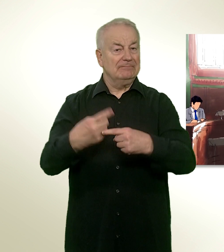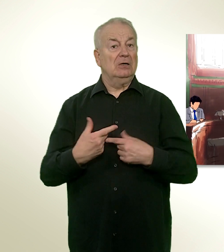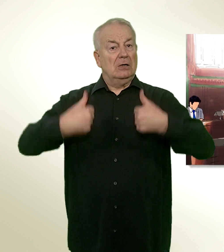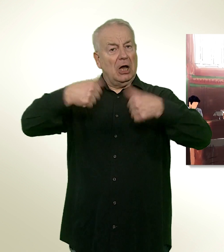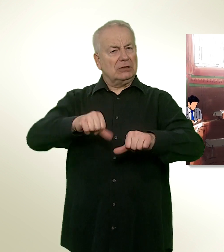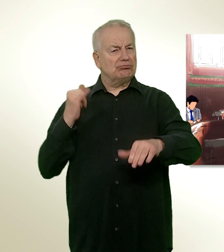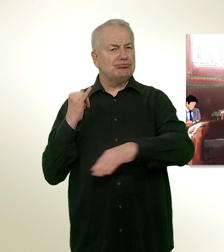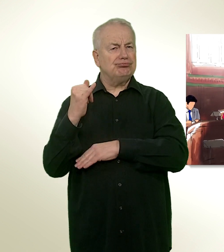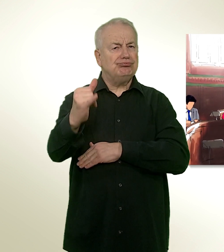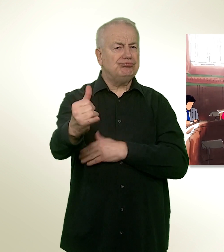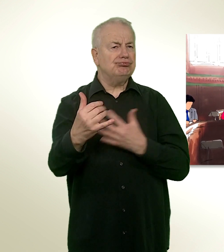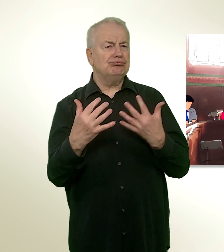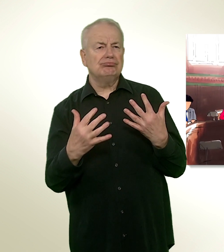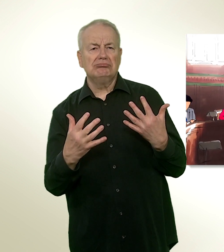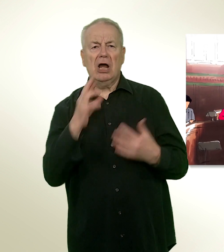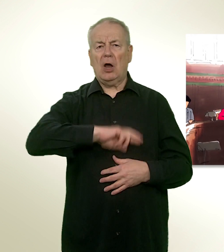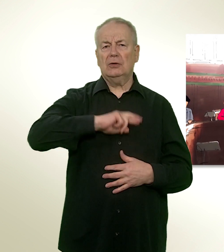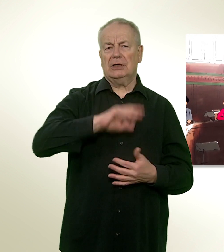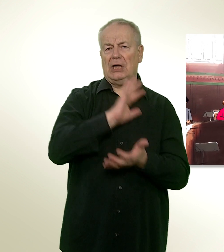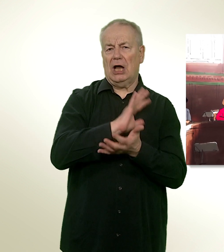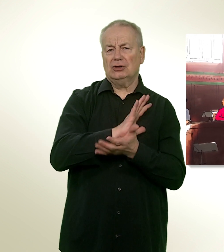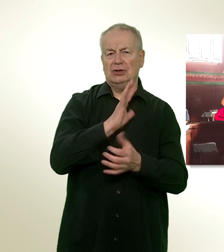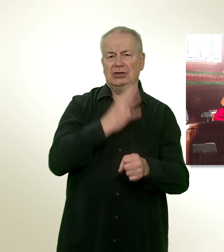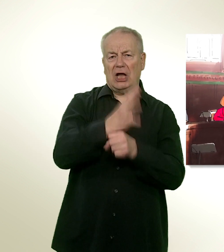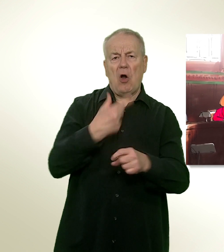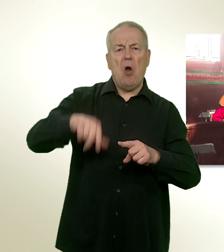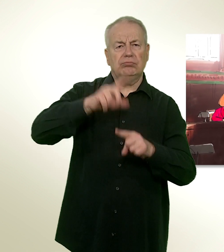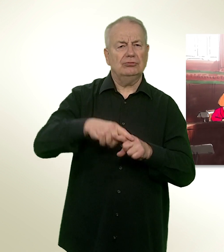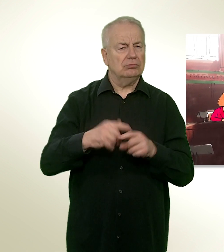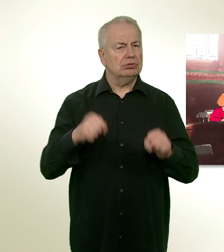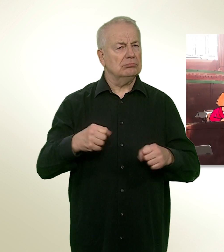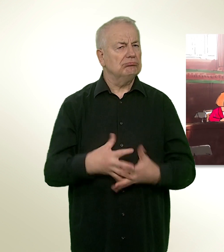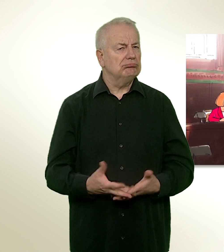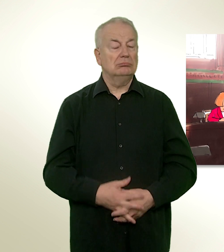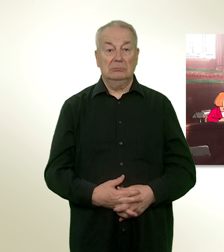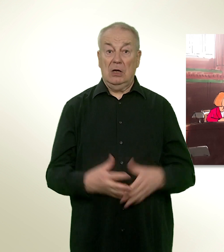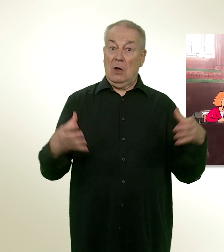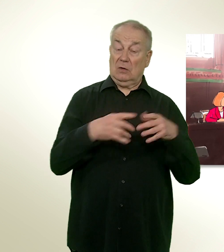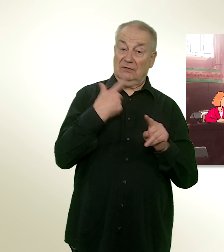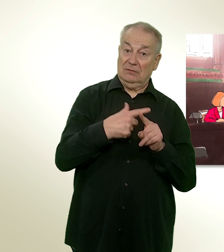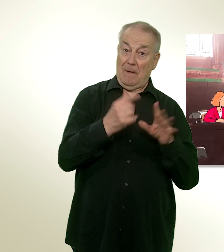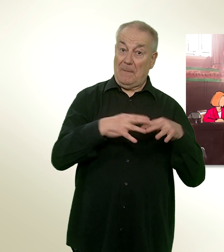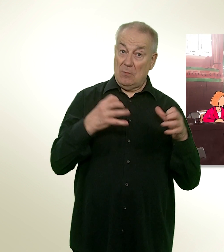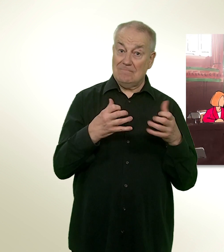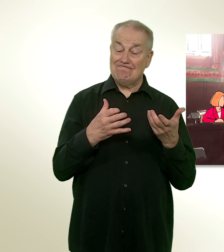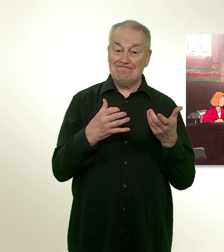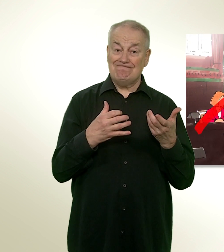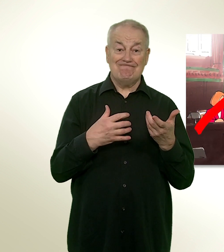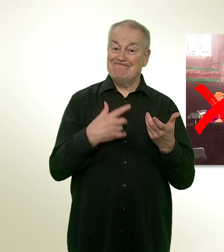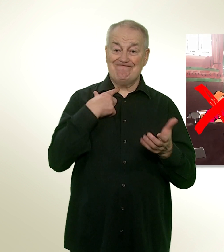en fonction jusqu'à cinq ans après avoir atteint l'âge ordinaire de la retraite. Le Conseil fédéral et le Parlement ne pourraient les révoquer